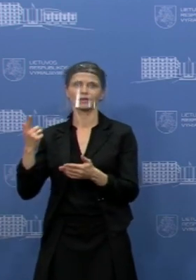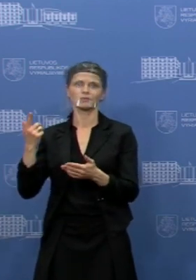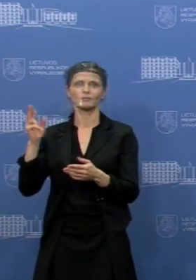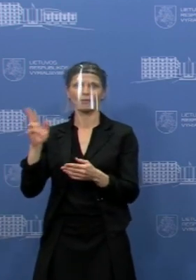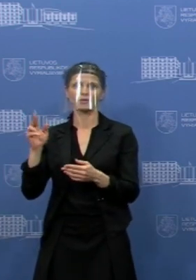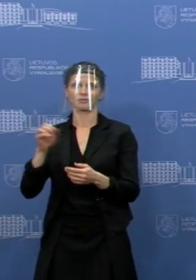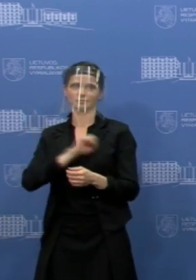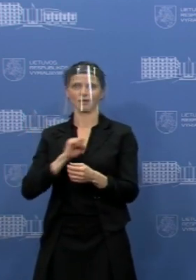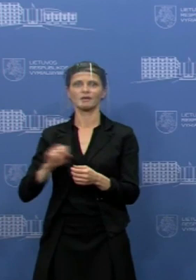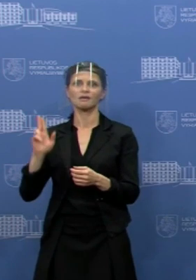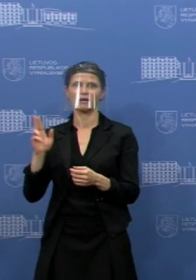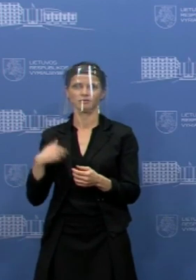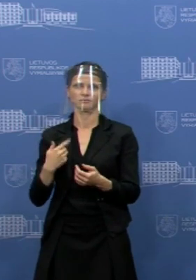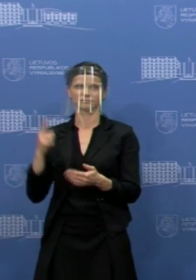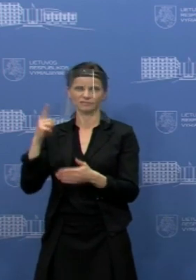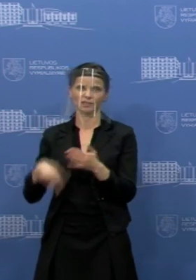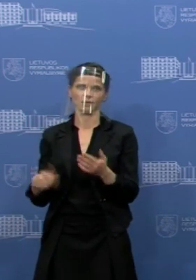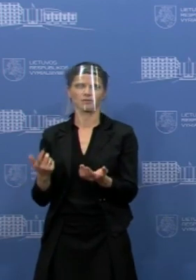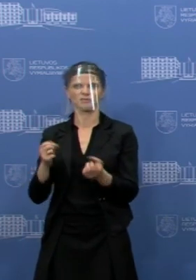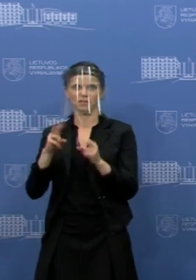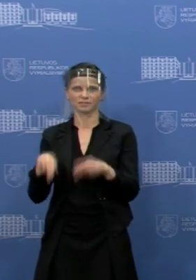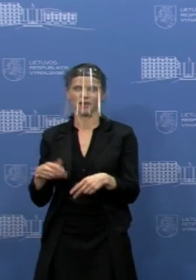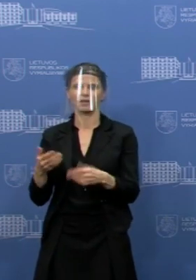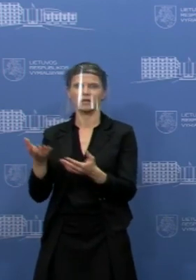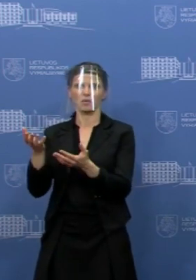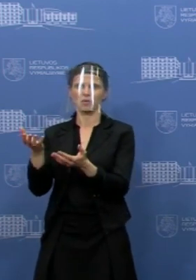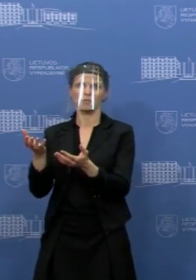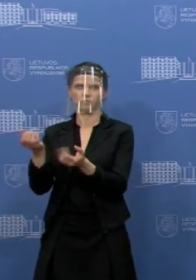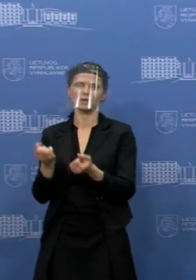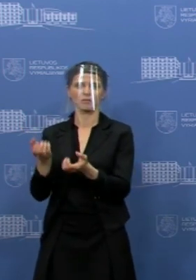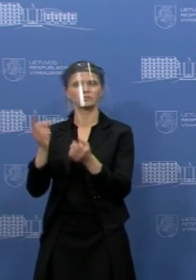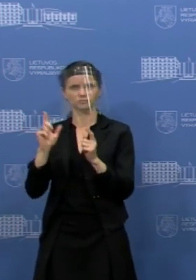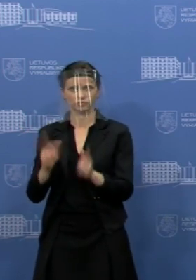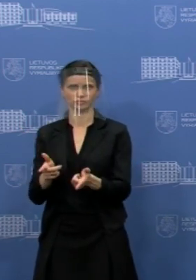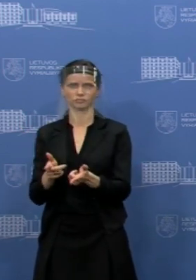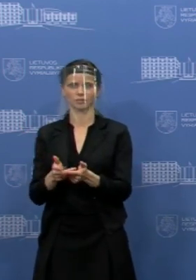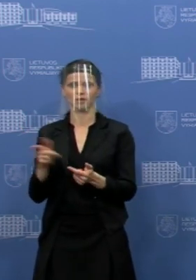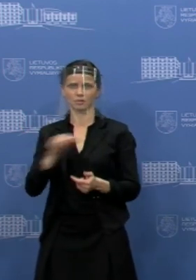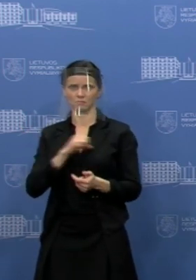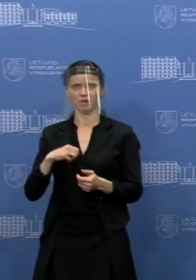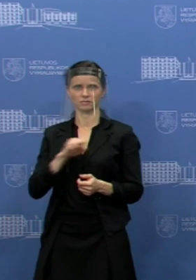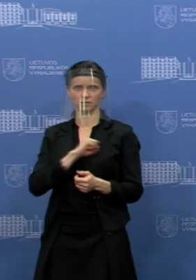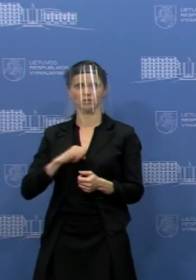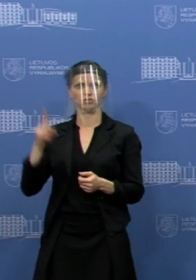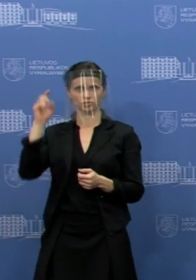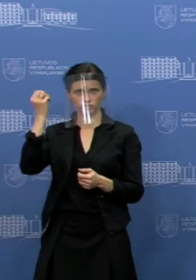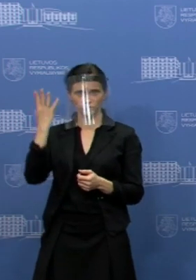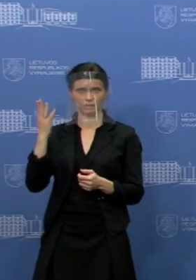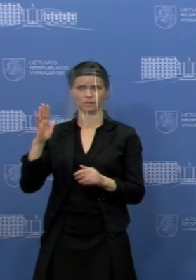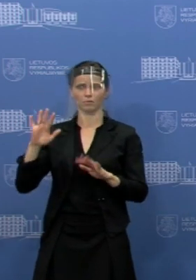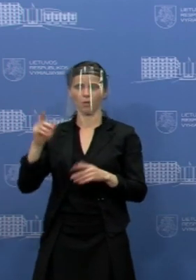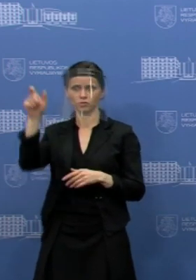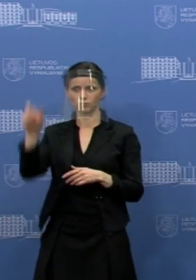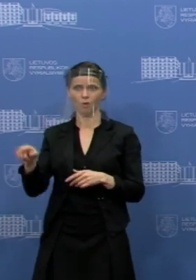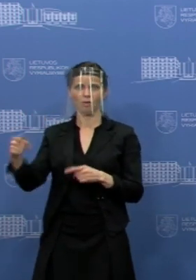vis tik tai norėčiau tikėtis, kad medikai, gydytojai priima tikrai tokį sprendimą, kuris pacientų yra